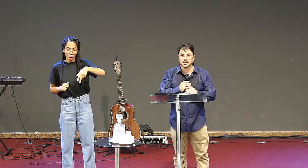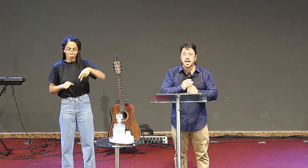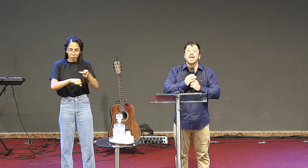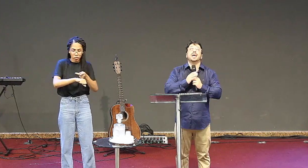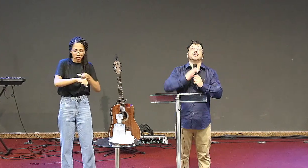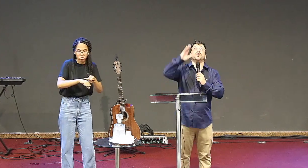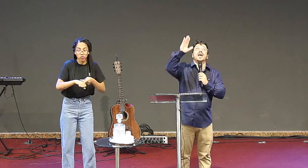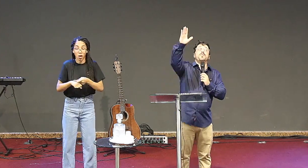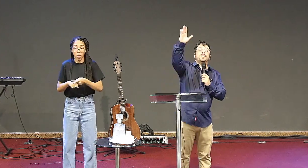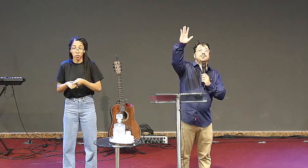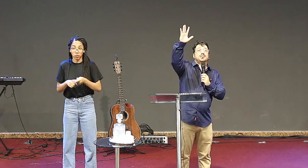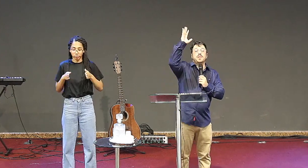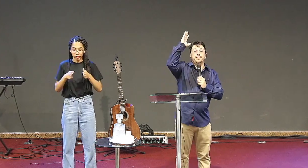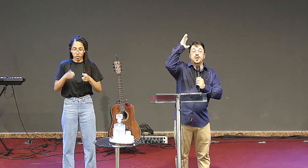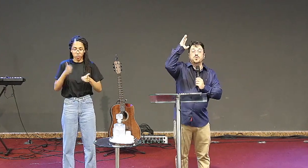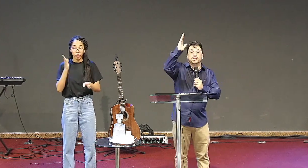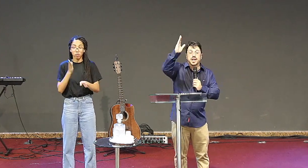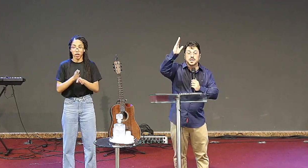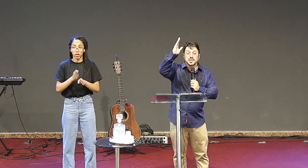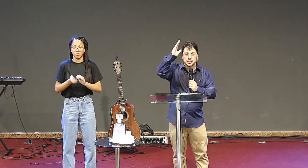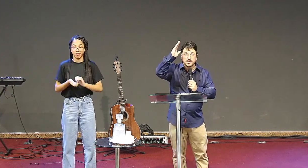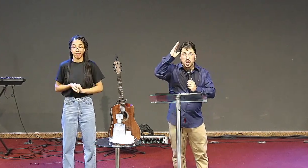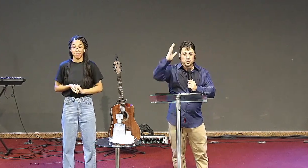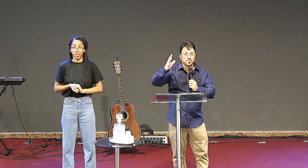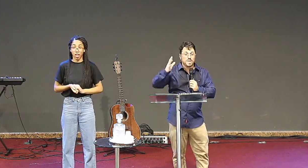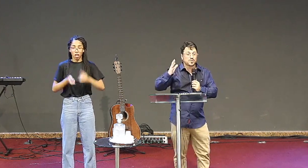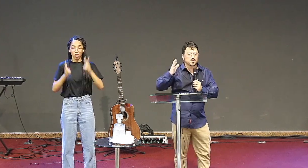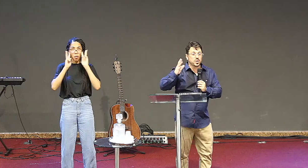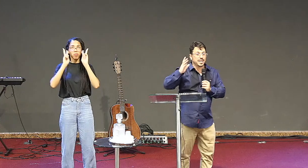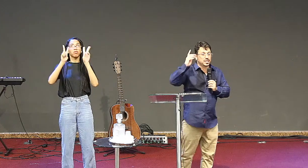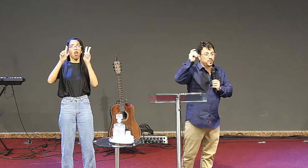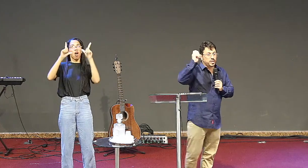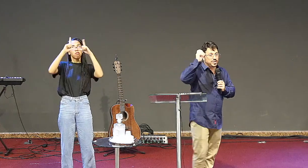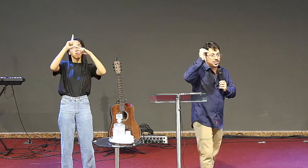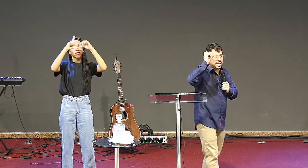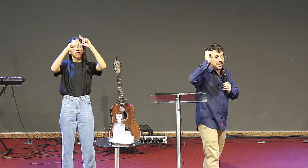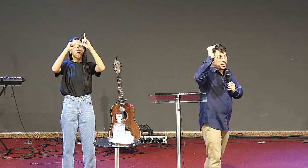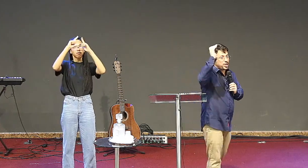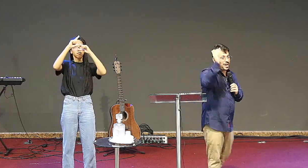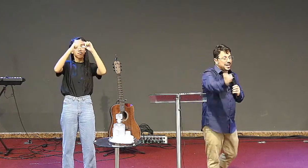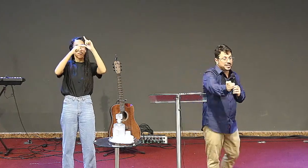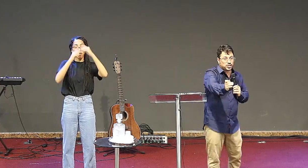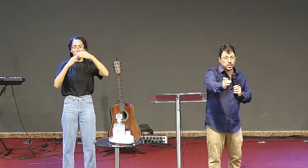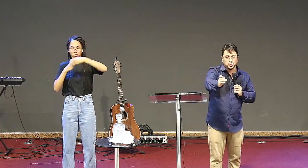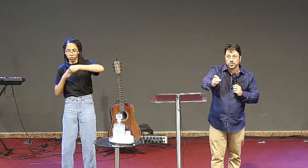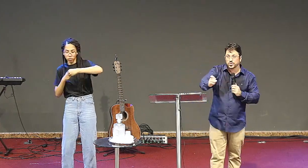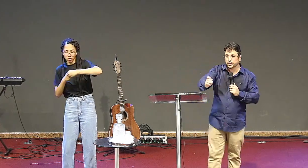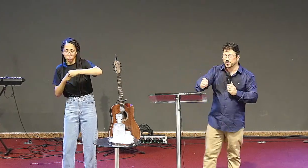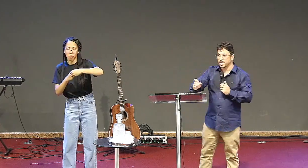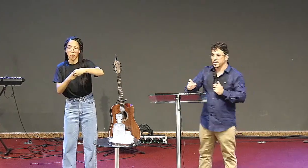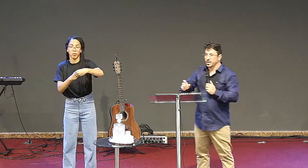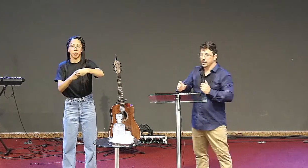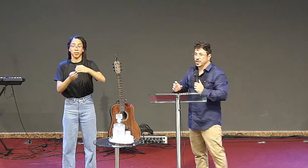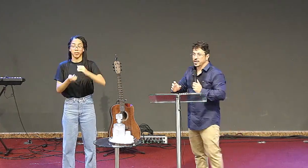perdidas, elas olhavam para cima e viam estrelas. Os magos do oriente viram estrela para chegar até Jesus.